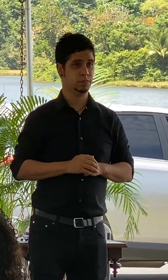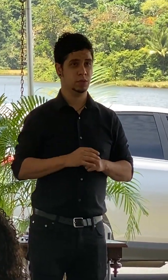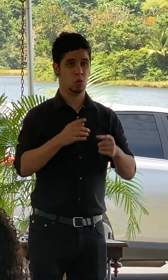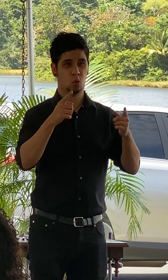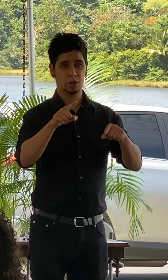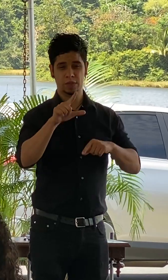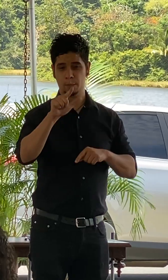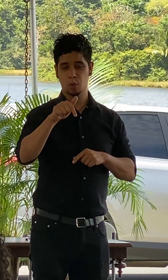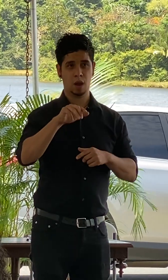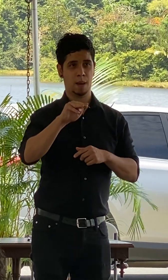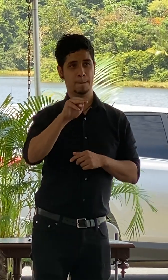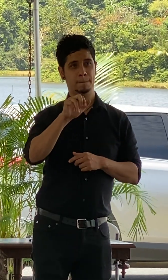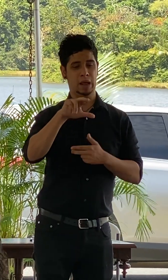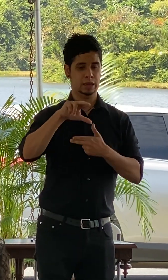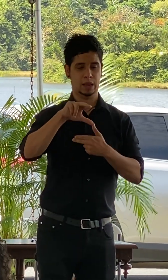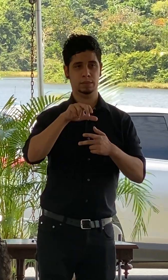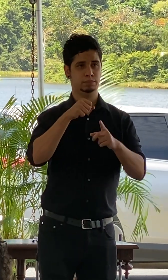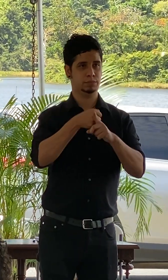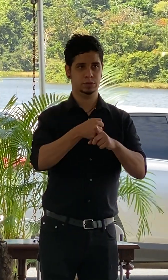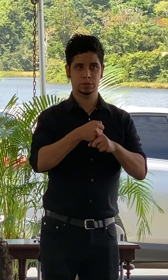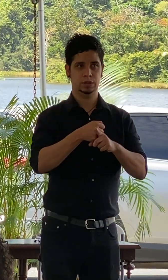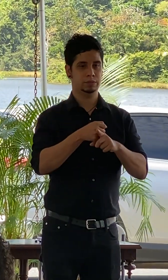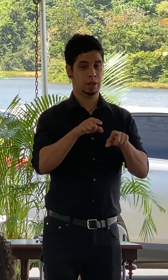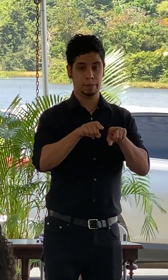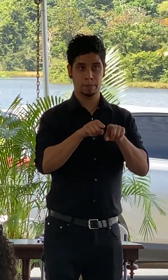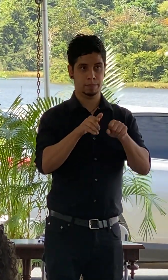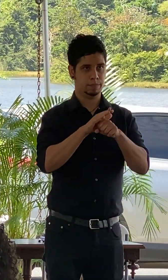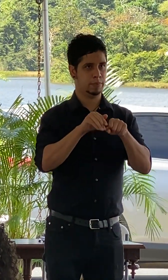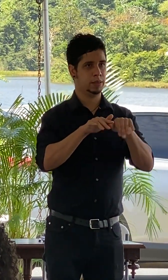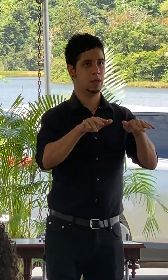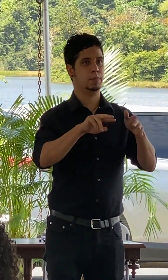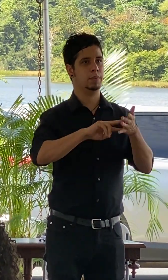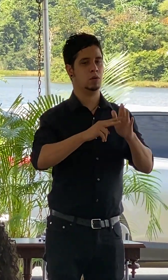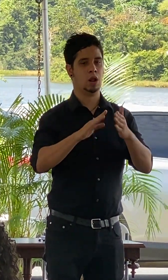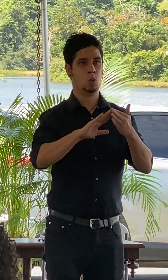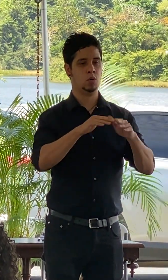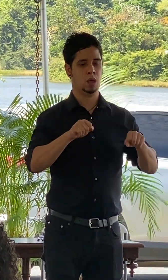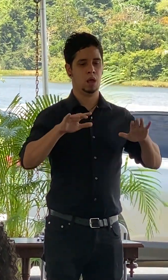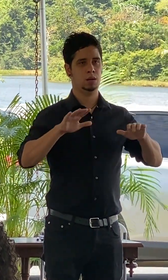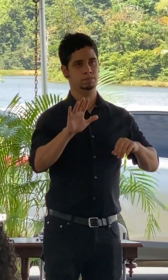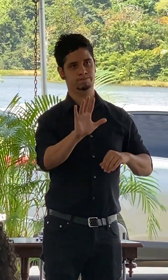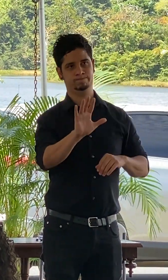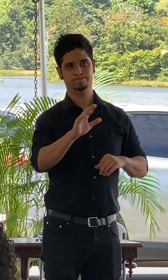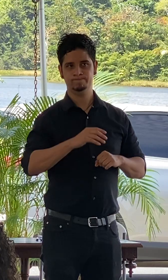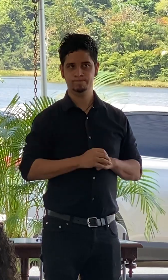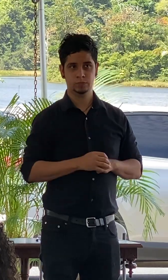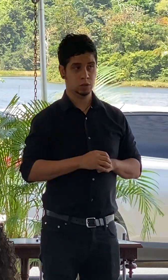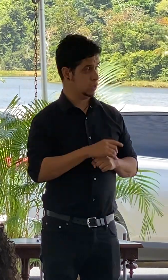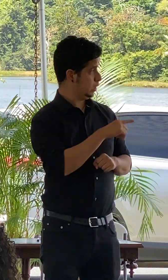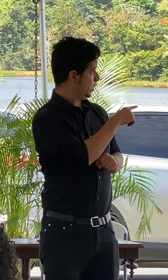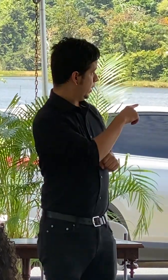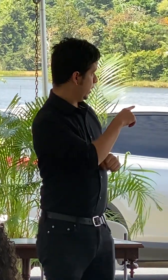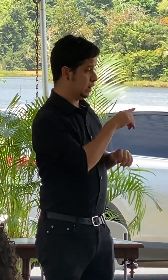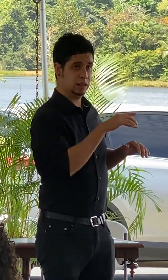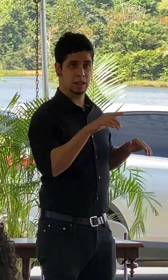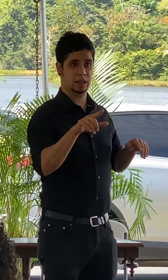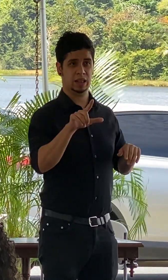o sea que esto ha sido la pandemia pero la comunidad no se quitó el lago se forró completamente